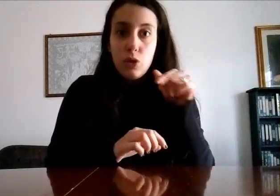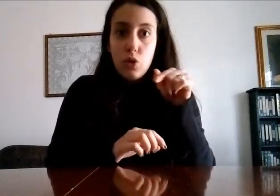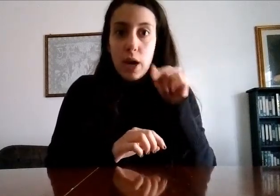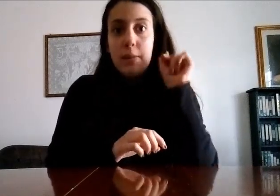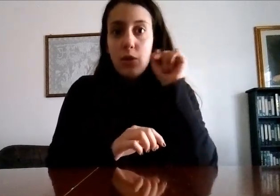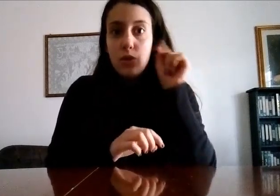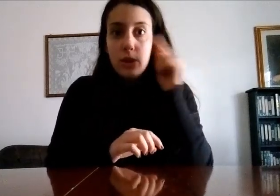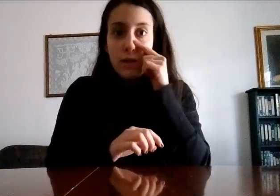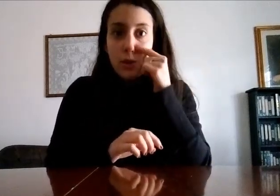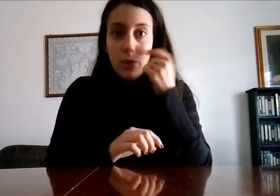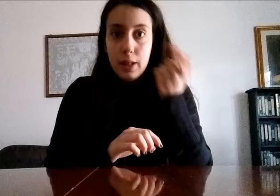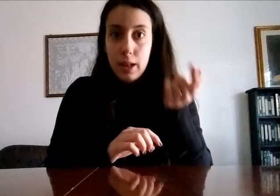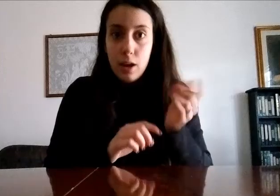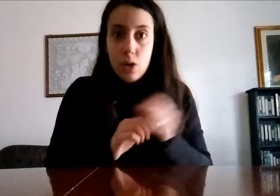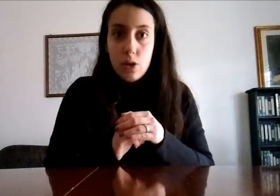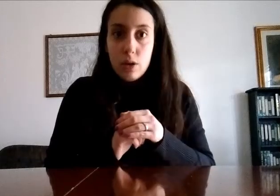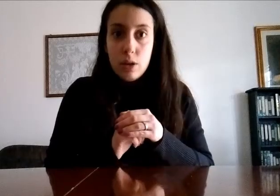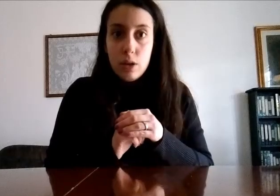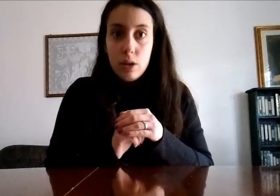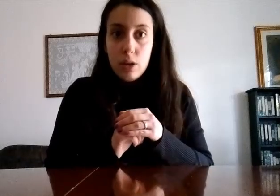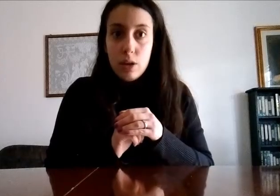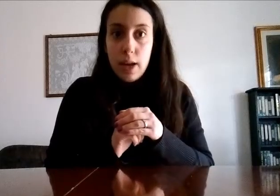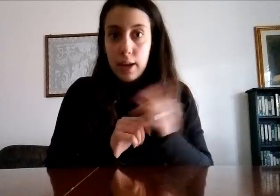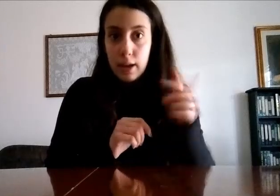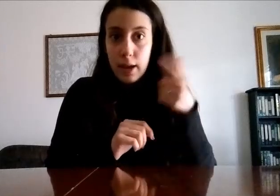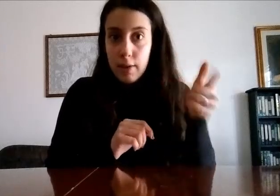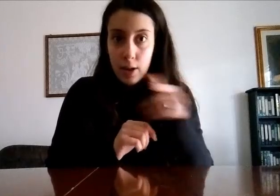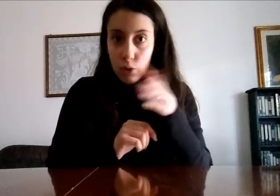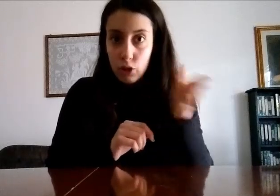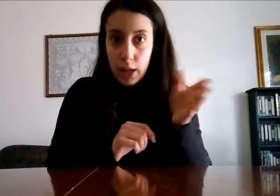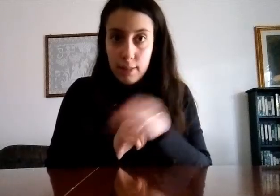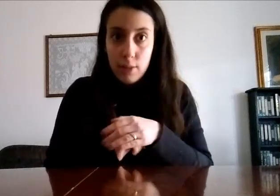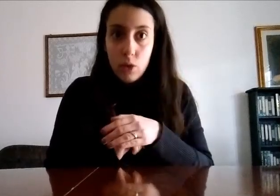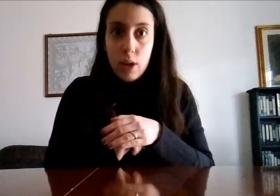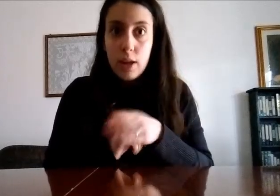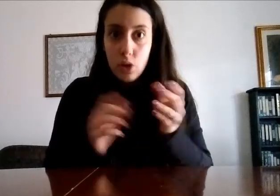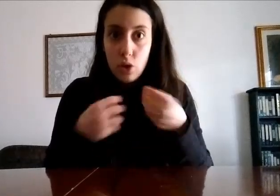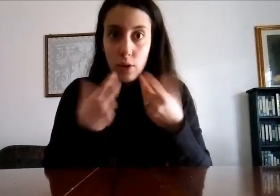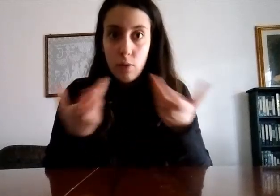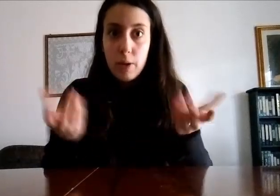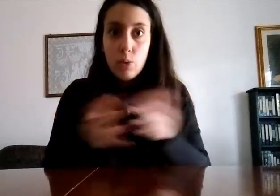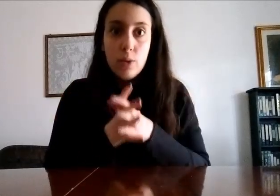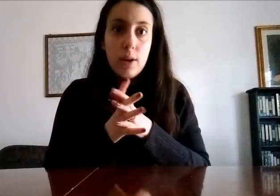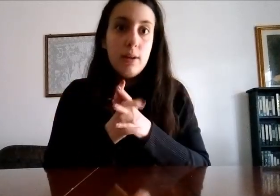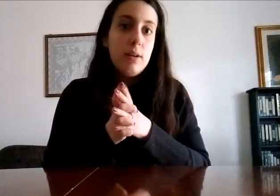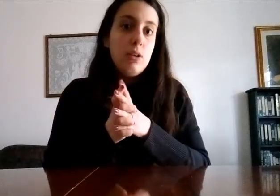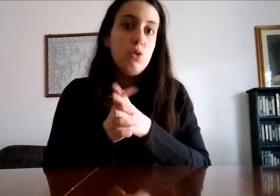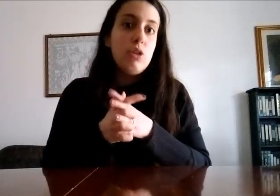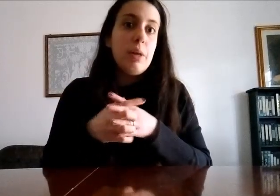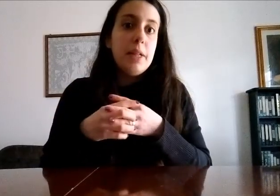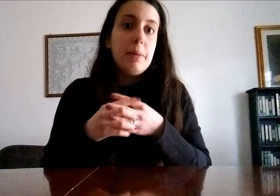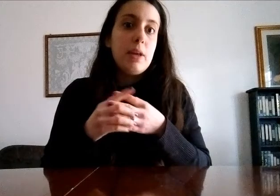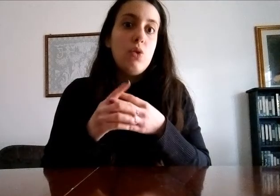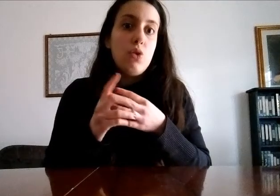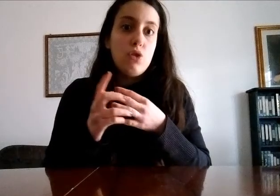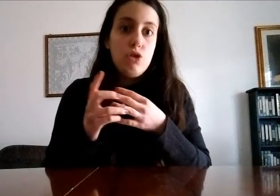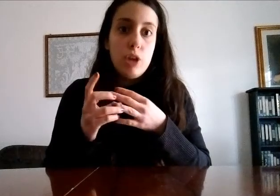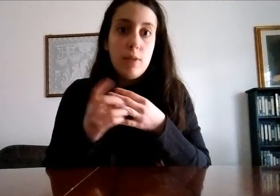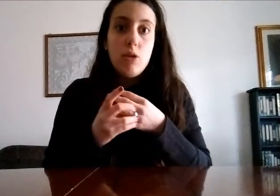questo cane però non stava al guinzaglio e ringhiava lo stesso e io avevo paura giustamente perché non lo conoscevo